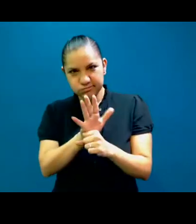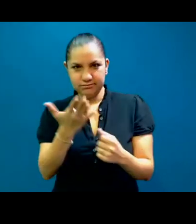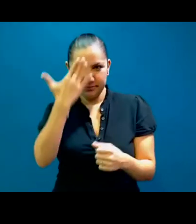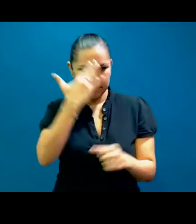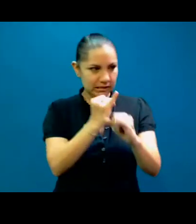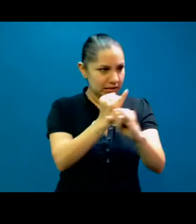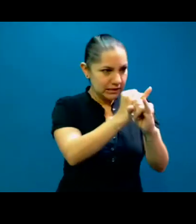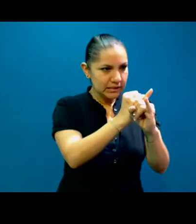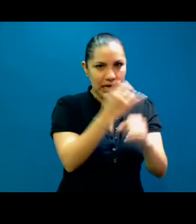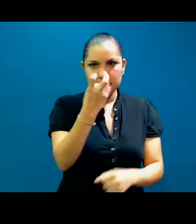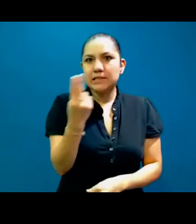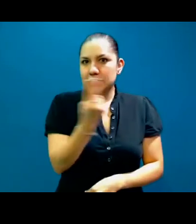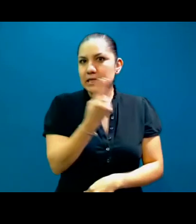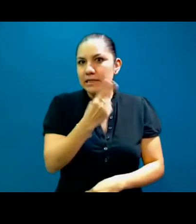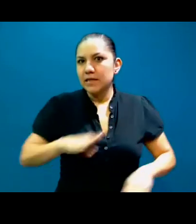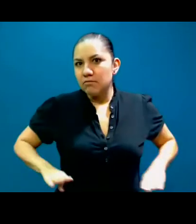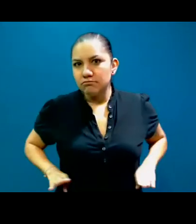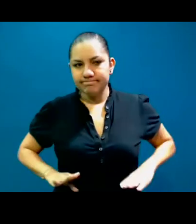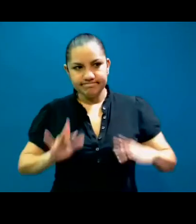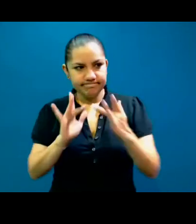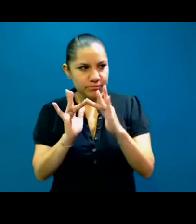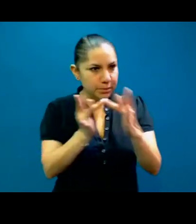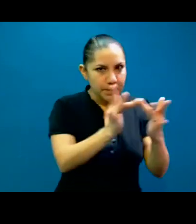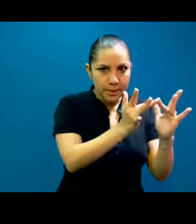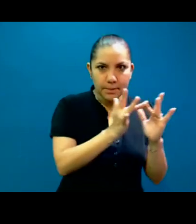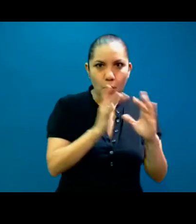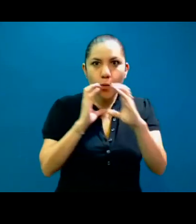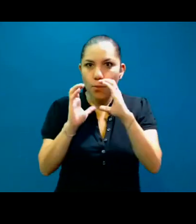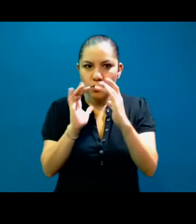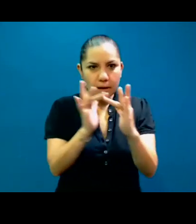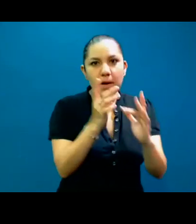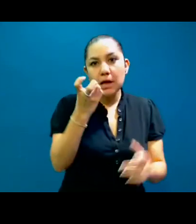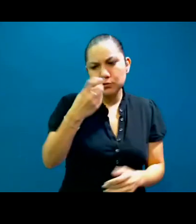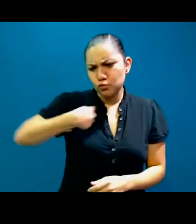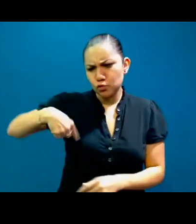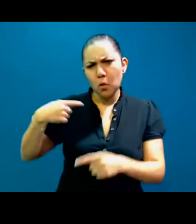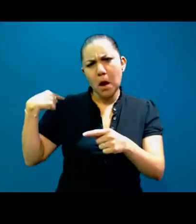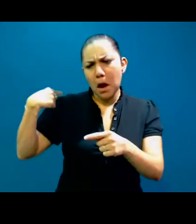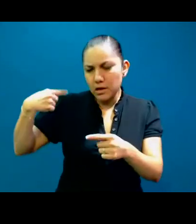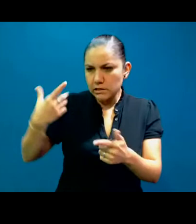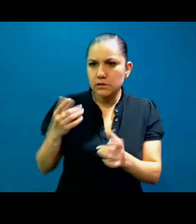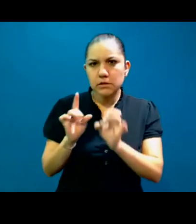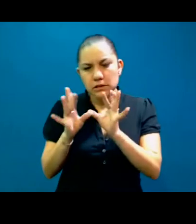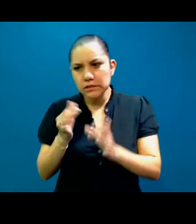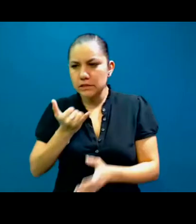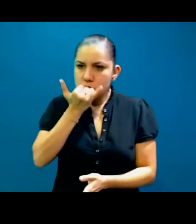comunicación. Aprendimos mucho de los errores que cometíamos y la mayor enseñanza que me llevo personalmente es que tuve que